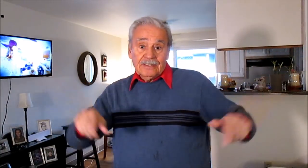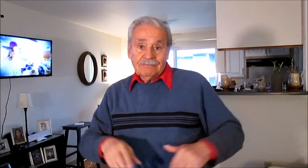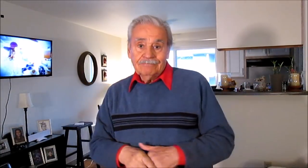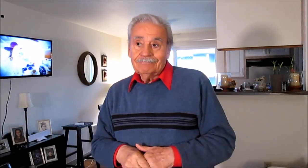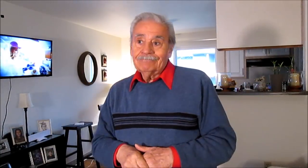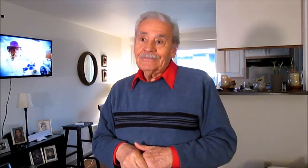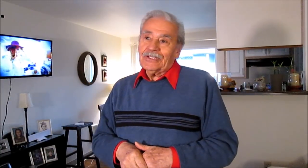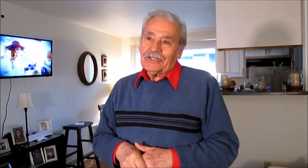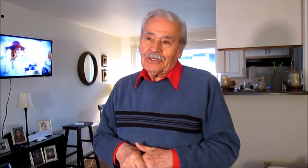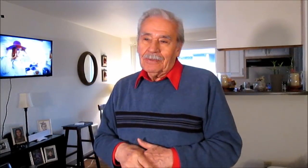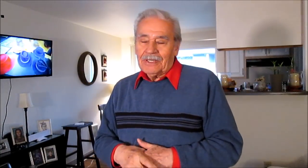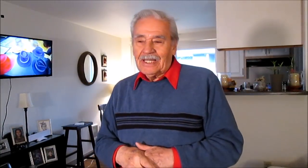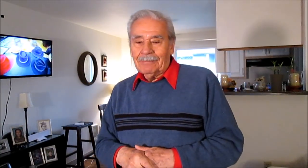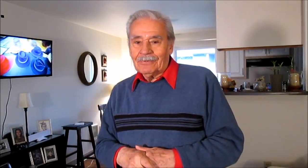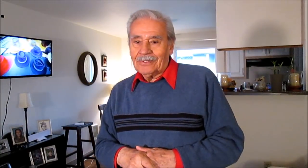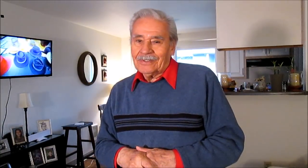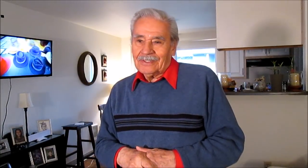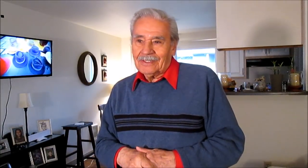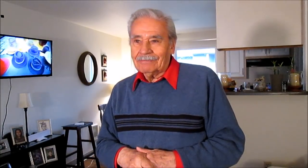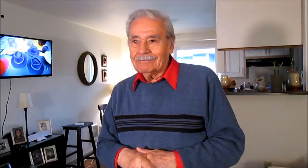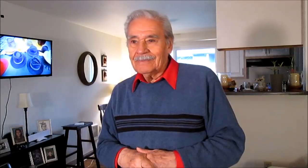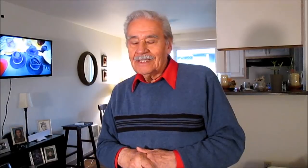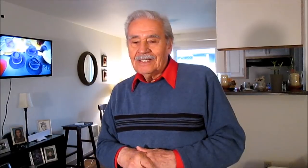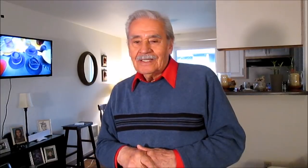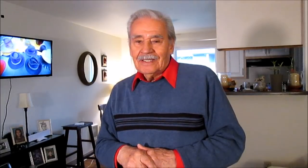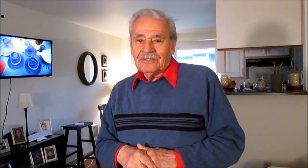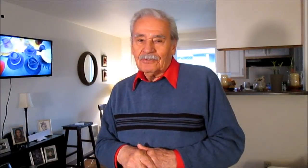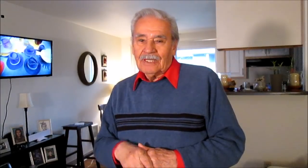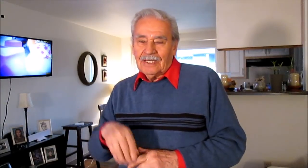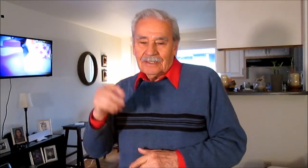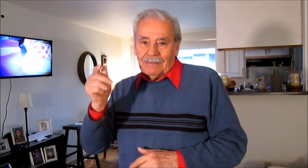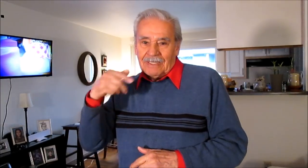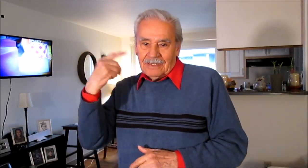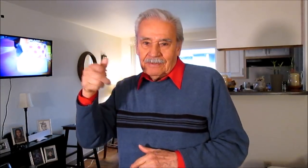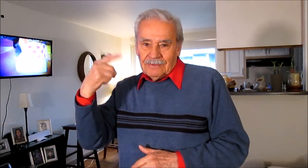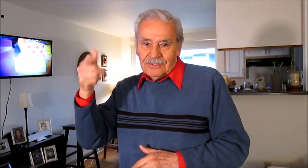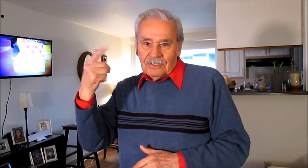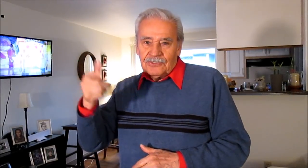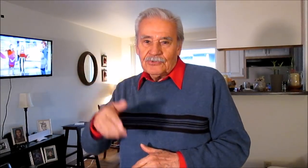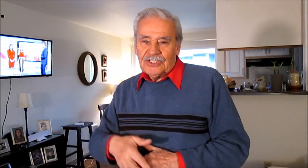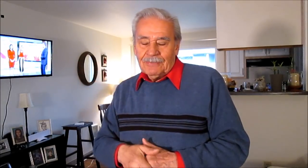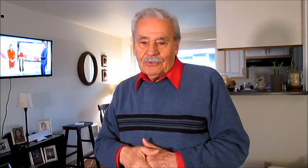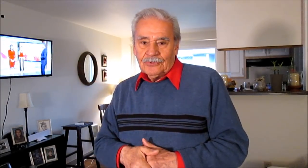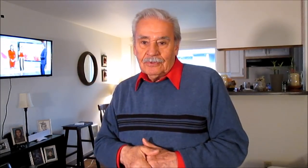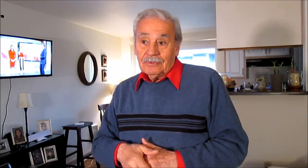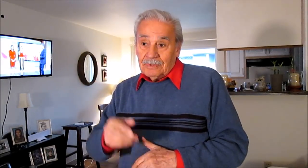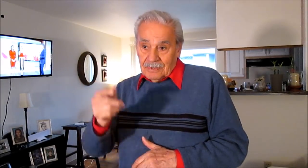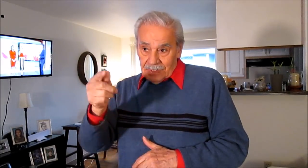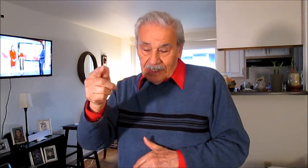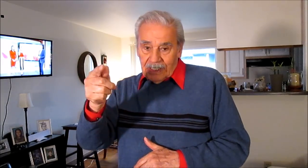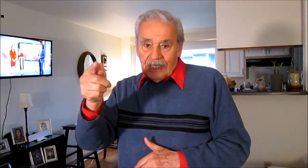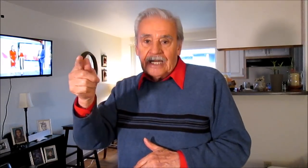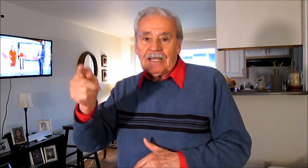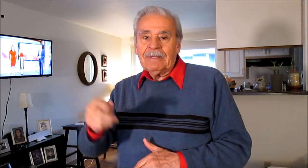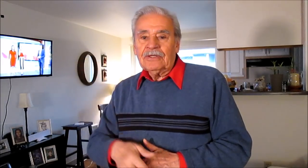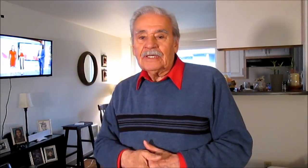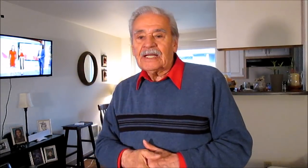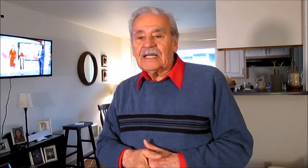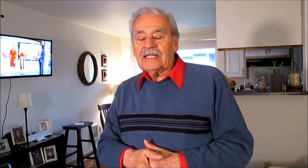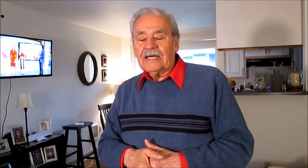no te digo la verdad porque esa es una también es un chamuyo el camino la realidad